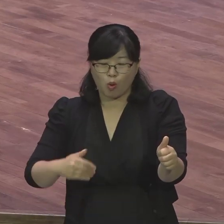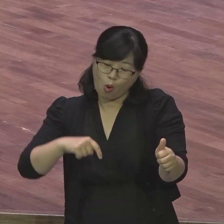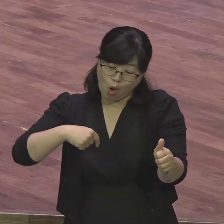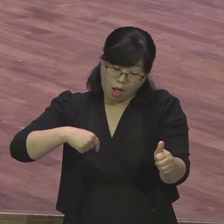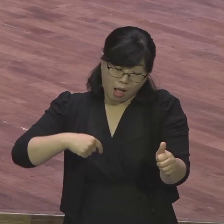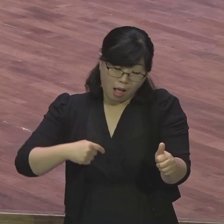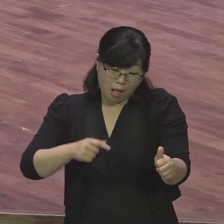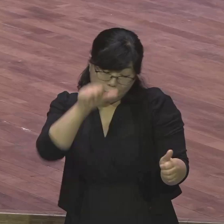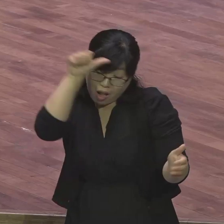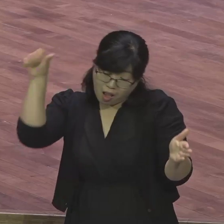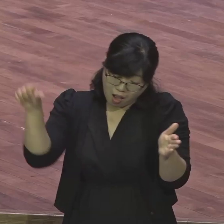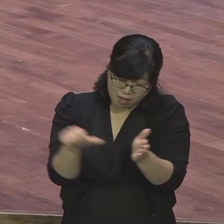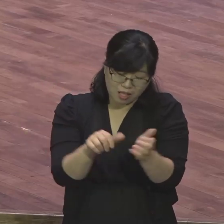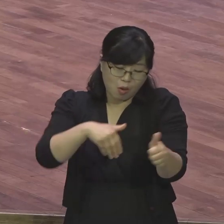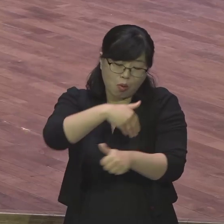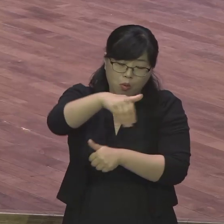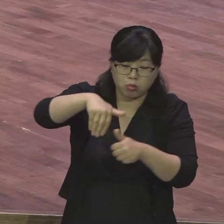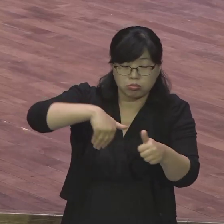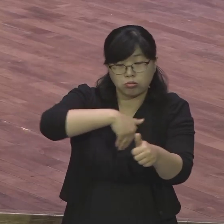추위에 떨고 배고픔